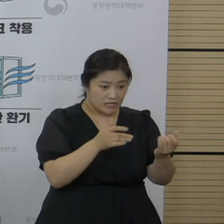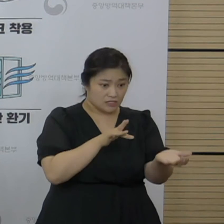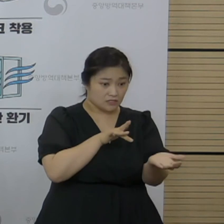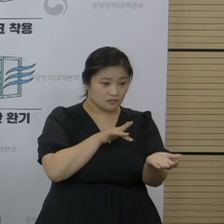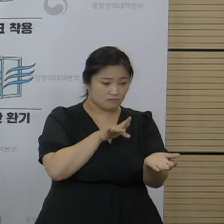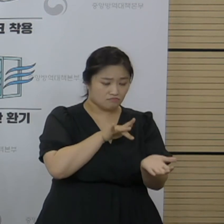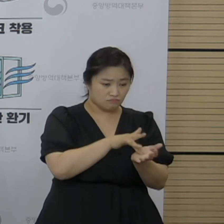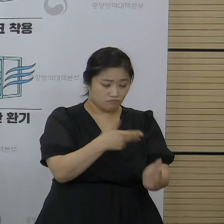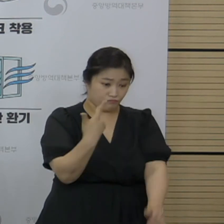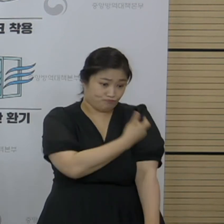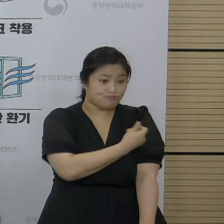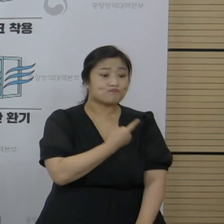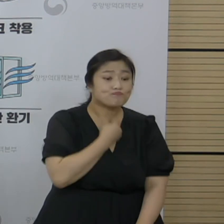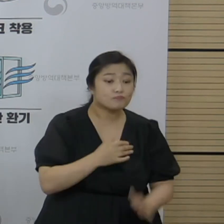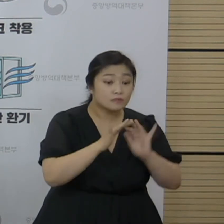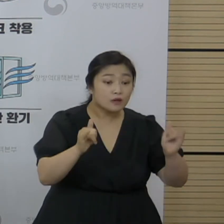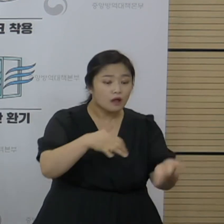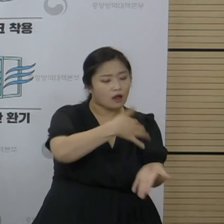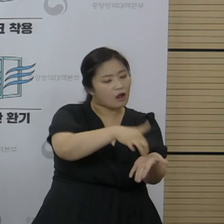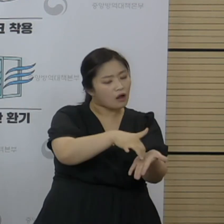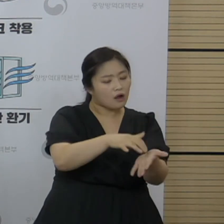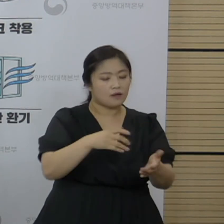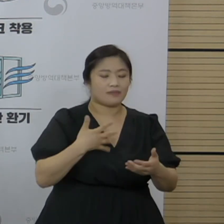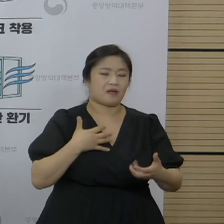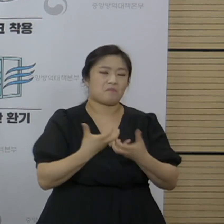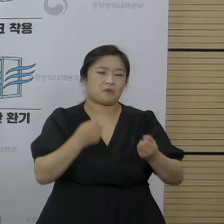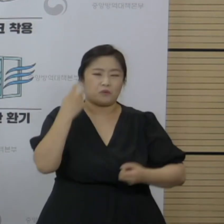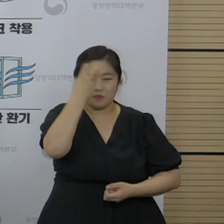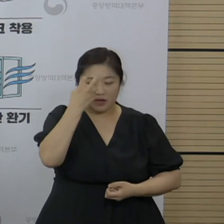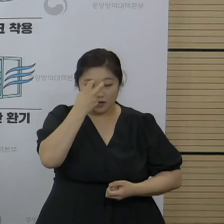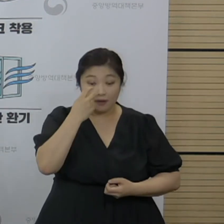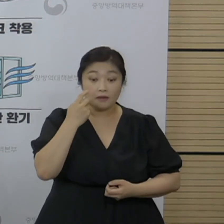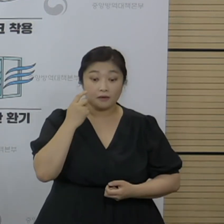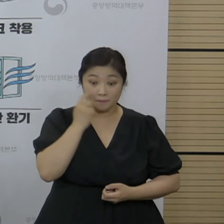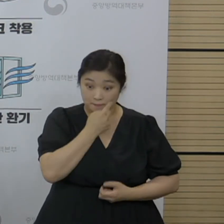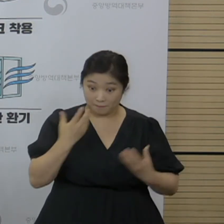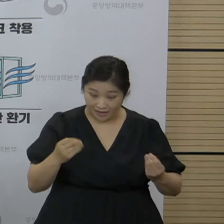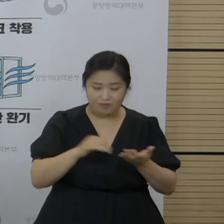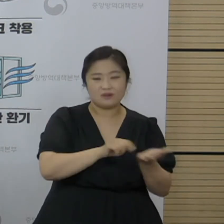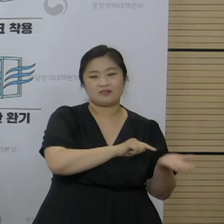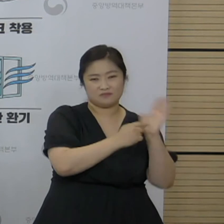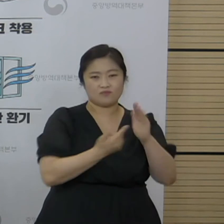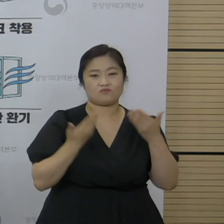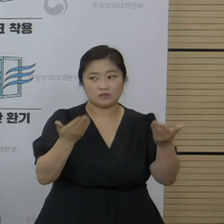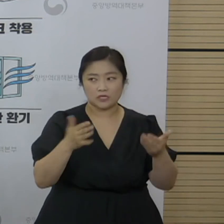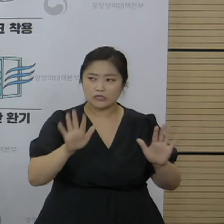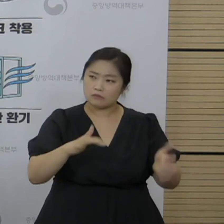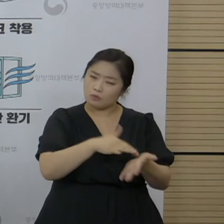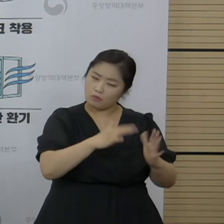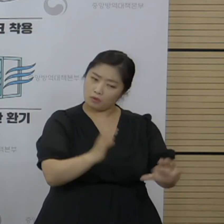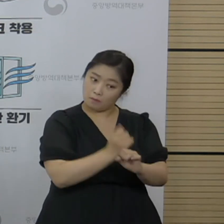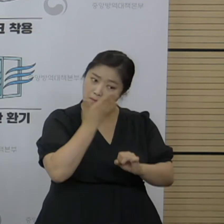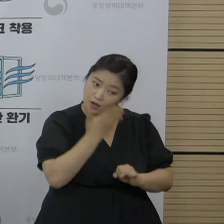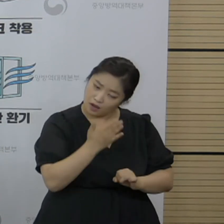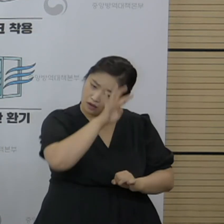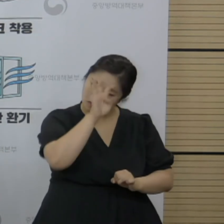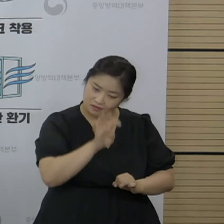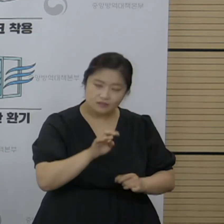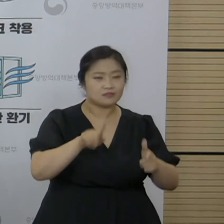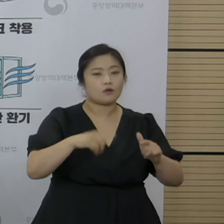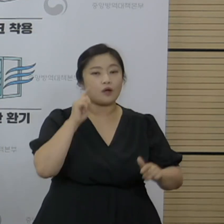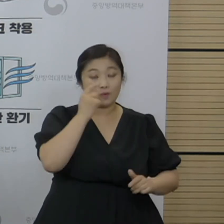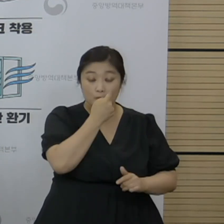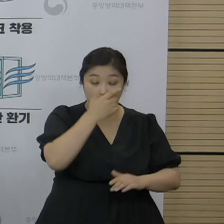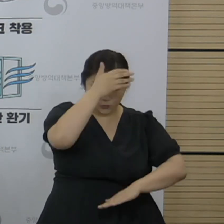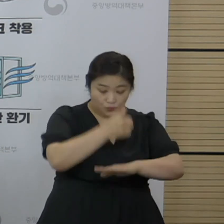어느 정도 되는지는 제가 별도로 한번 확인해서 따로 안내를 해드리도록 하겠습니다. 통계산출이 가능한지 확인 후에 안내를 해드리도록